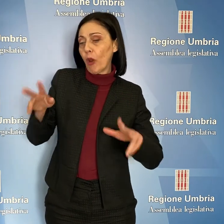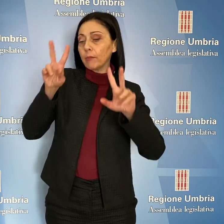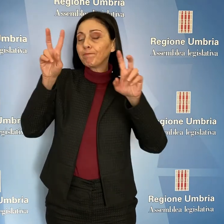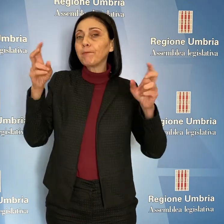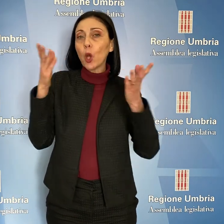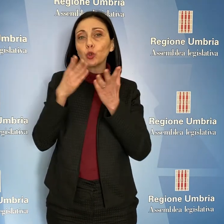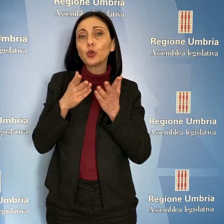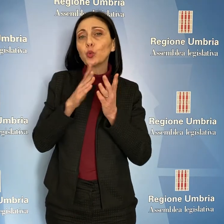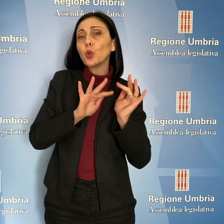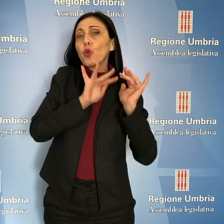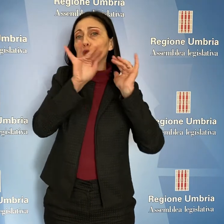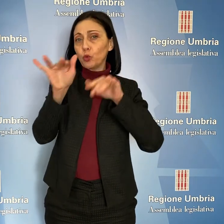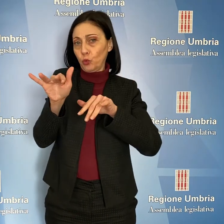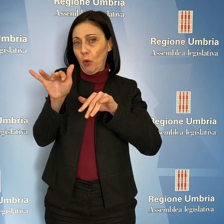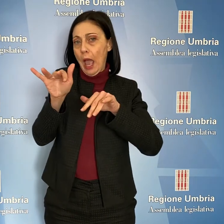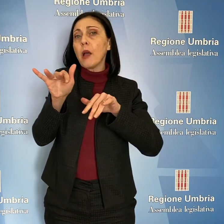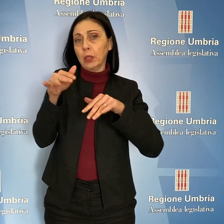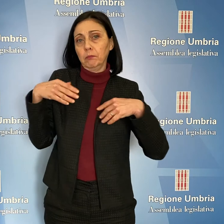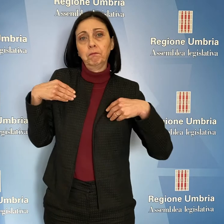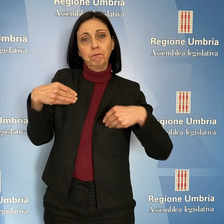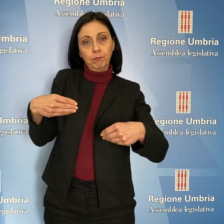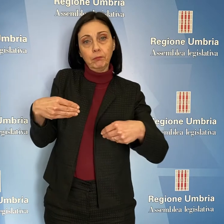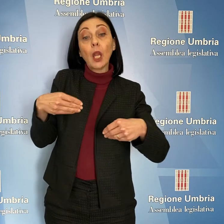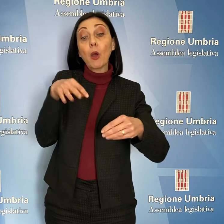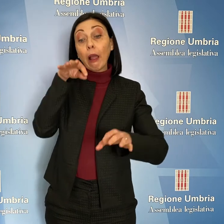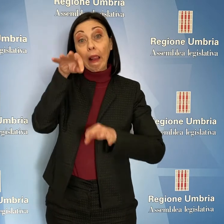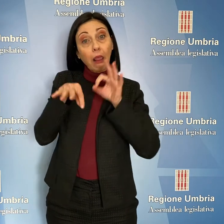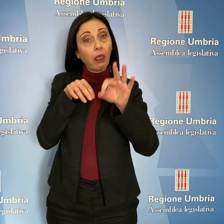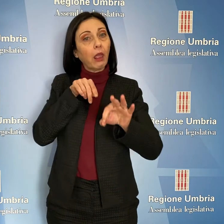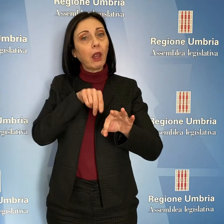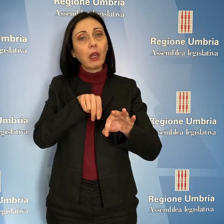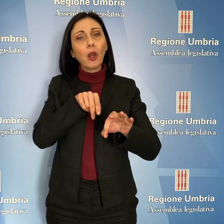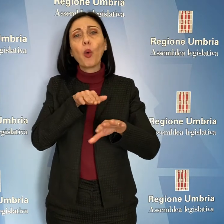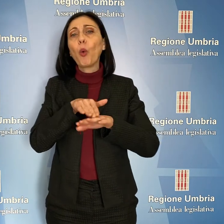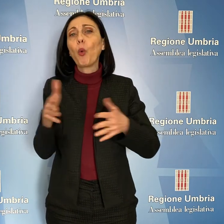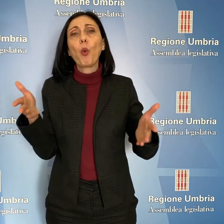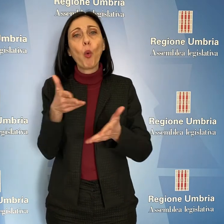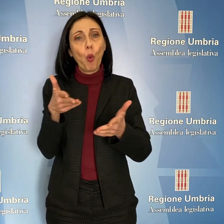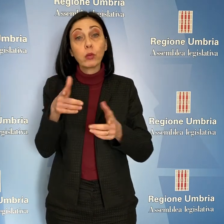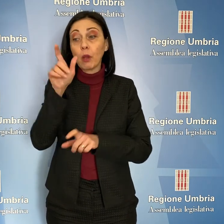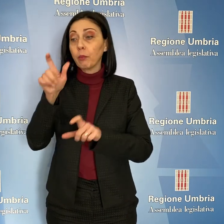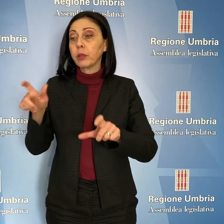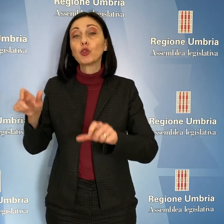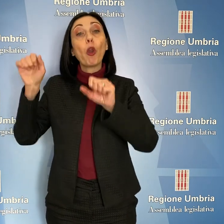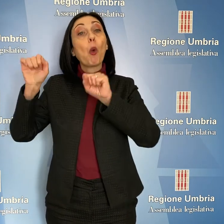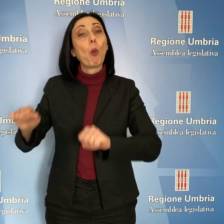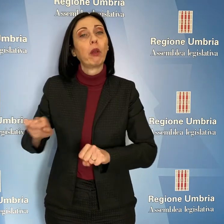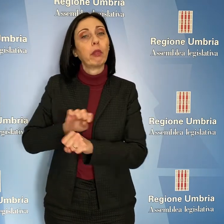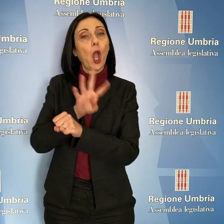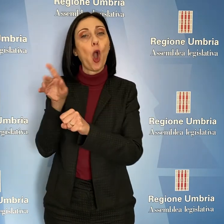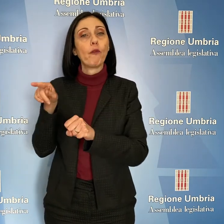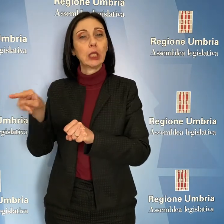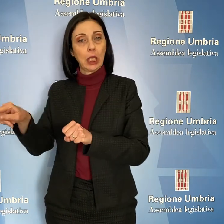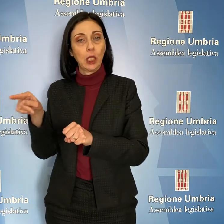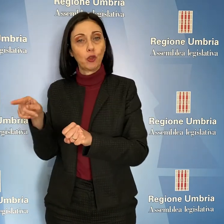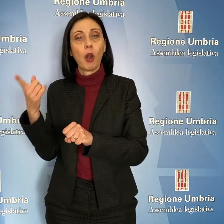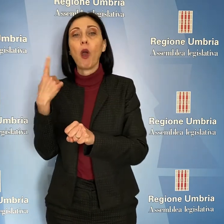tsunami, studio clinico in cui viene utilizzato il plasma di donatori guariti da Covid-19 come terapia